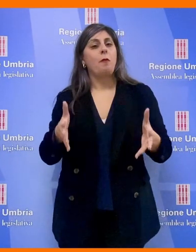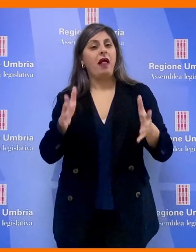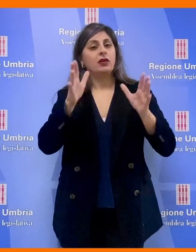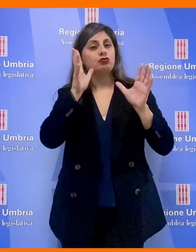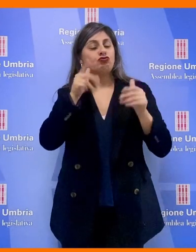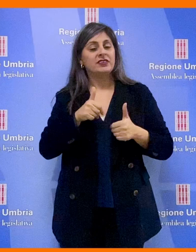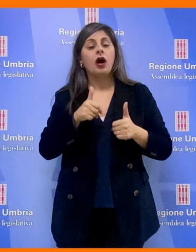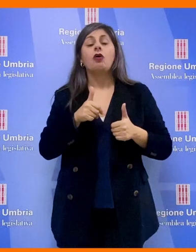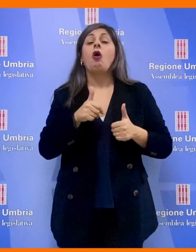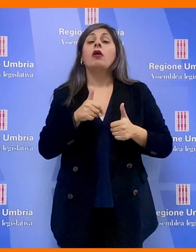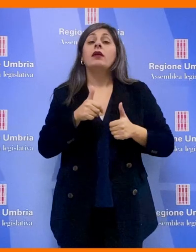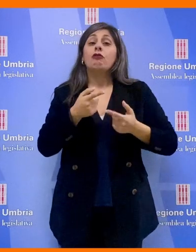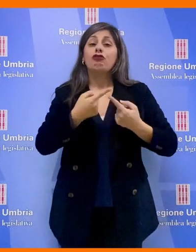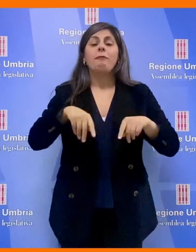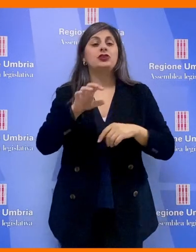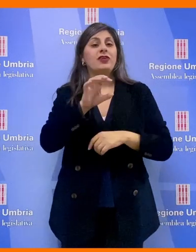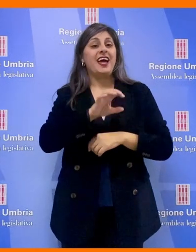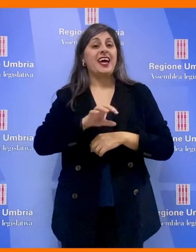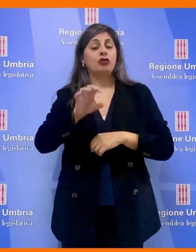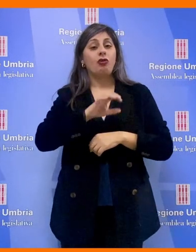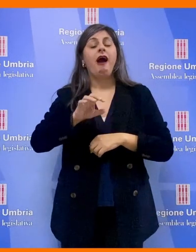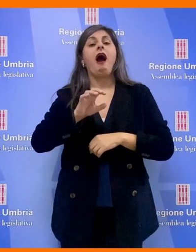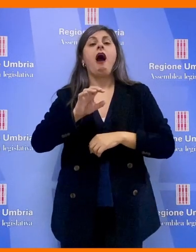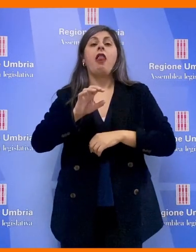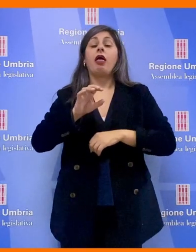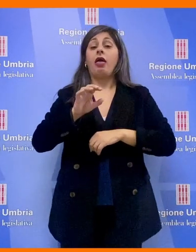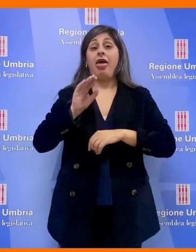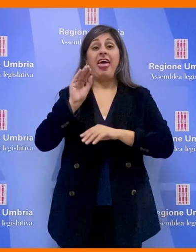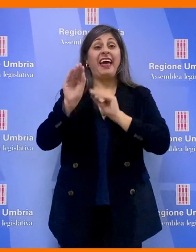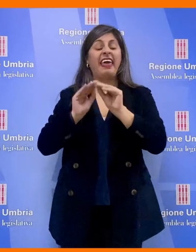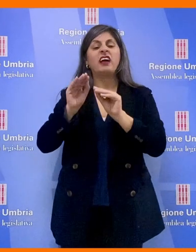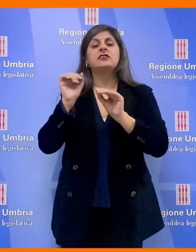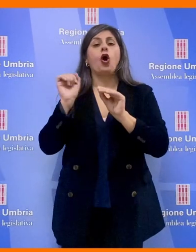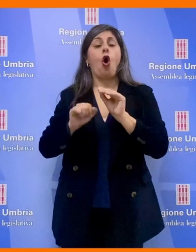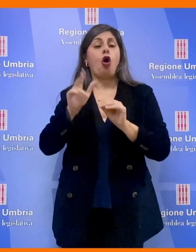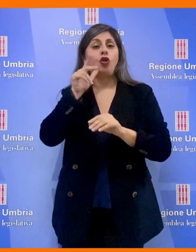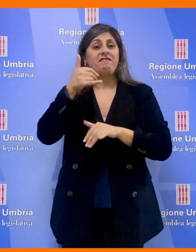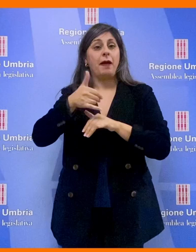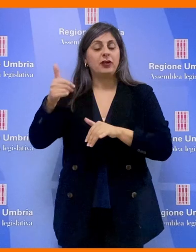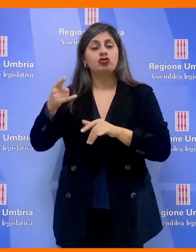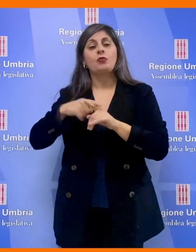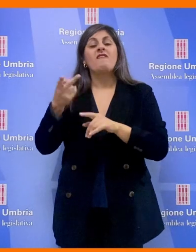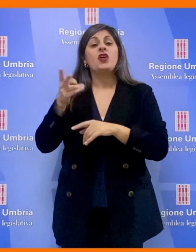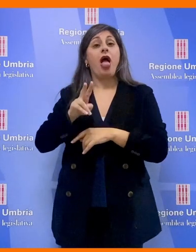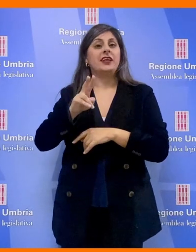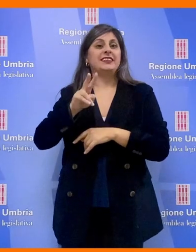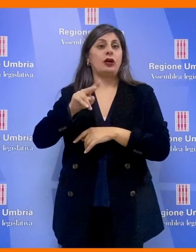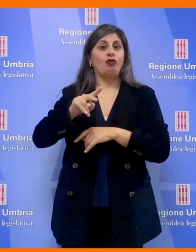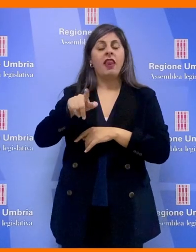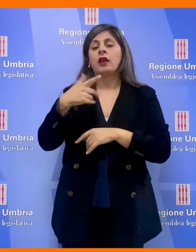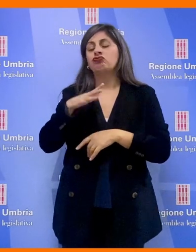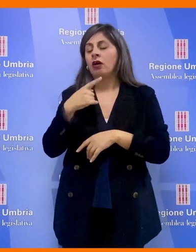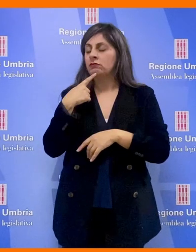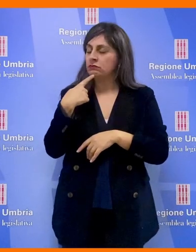Cesaroni, la Commissione regionale di inchiesta contro il femminicidio sulla violenza di genere ha illustrato i dati